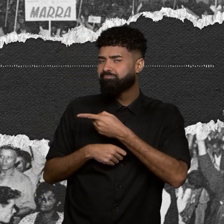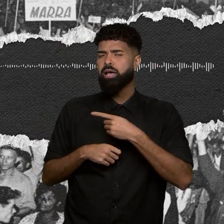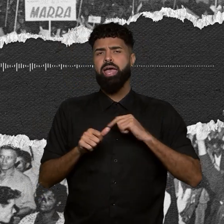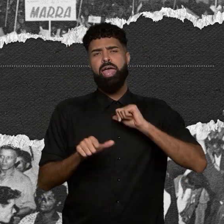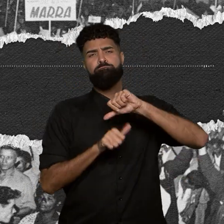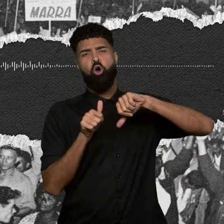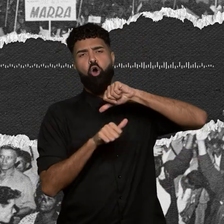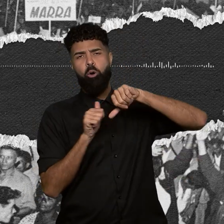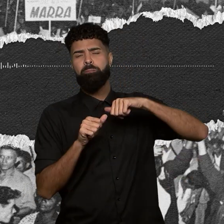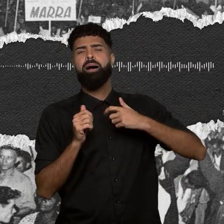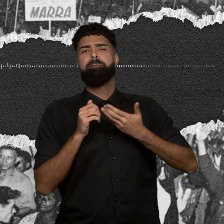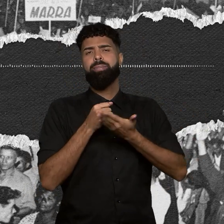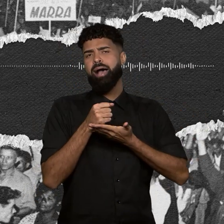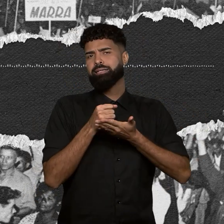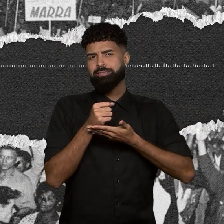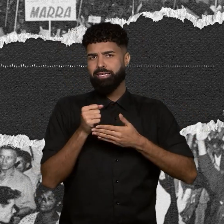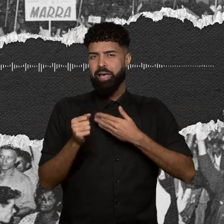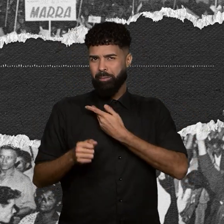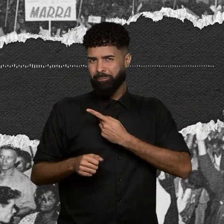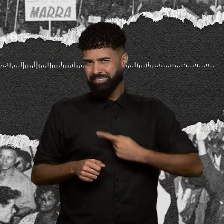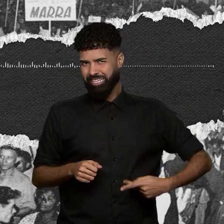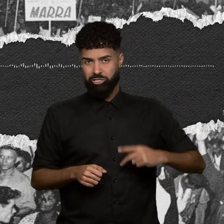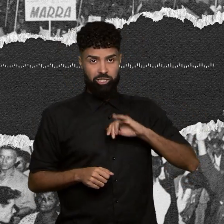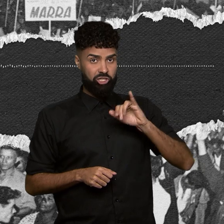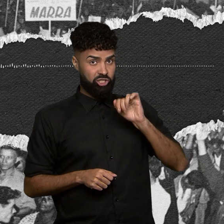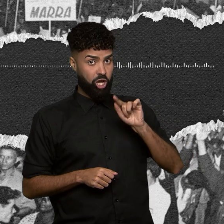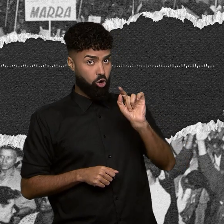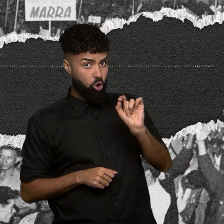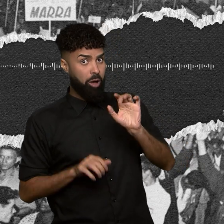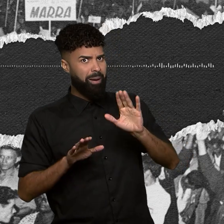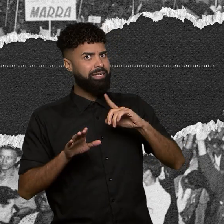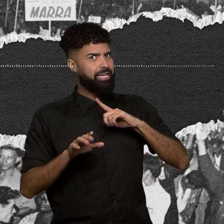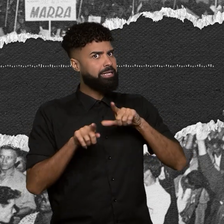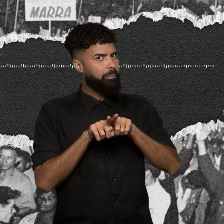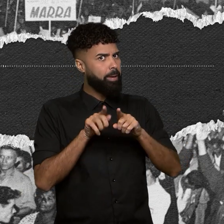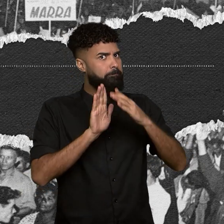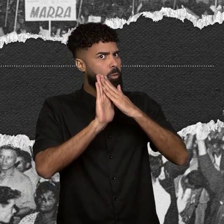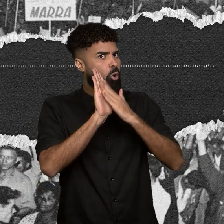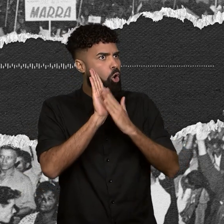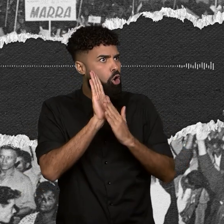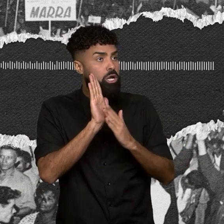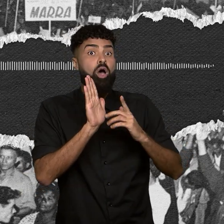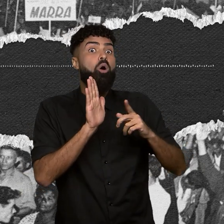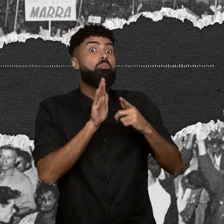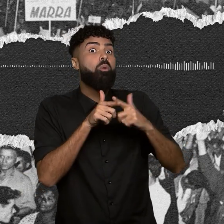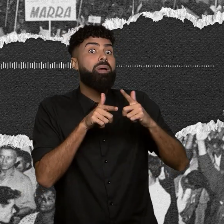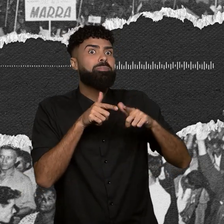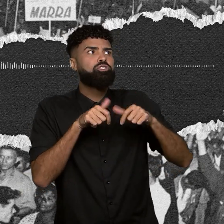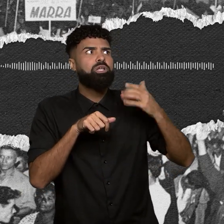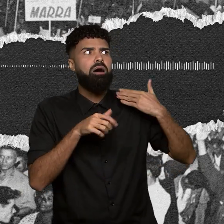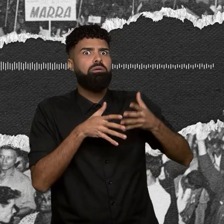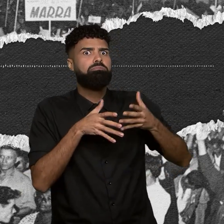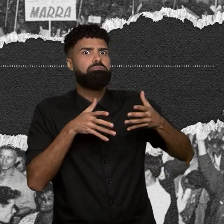Goulart, havia propostas para enfrentar um problema que vinha ficando cada vez maior. De todos os apartamentos,